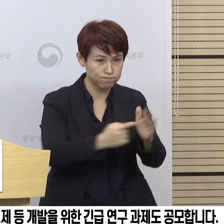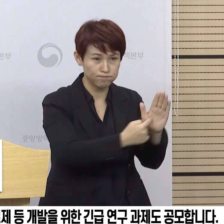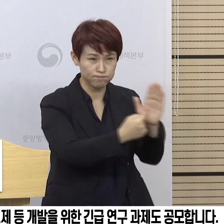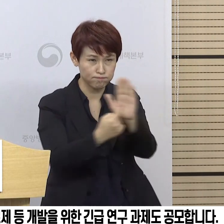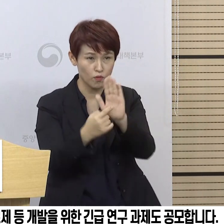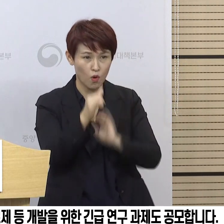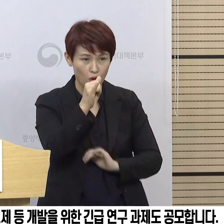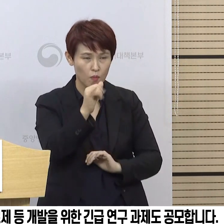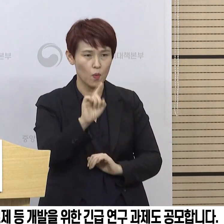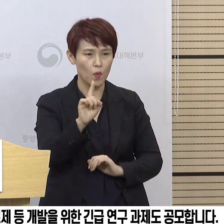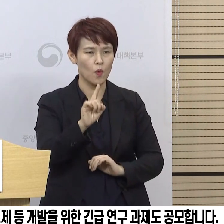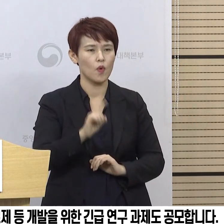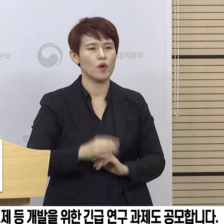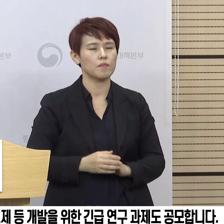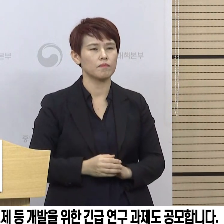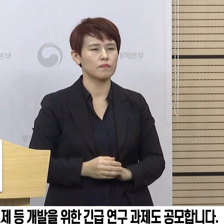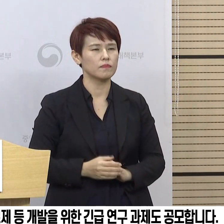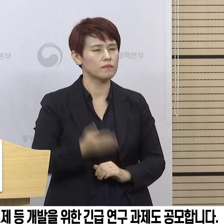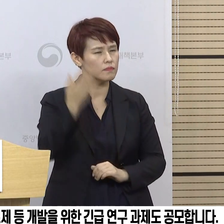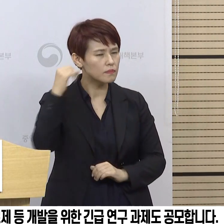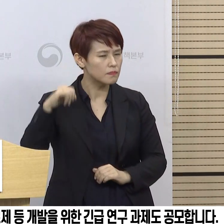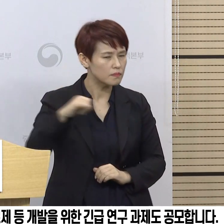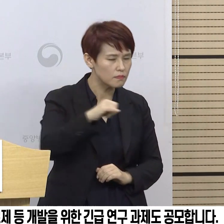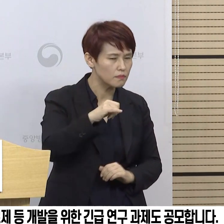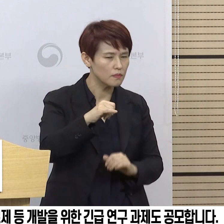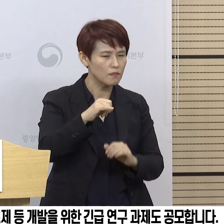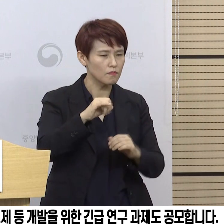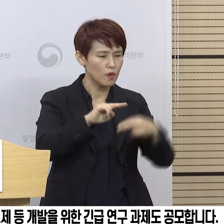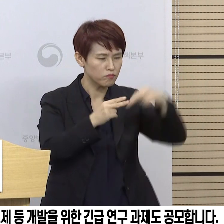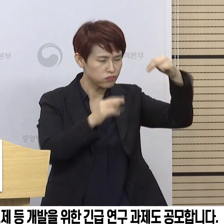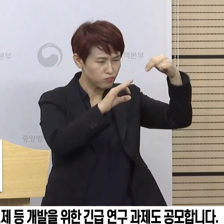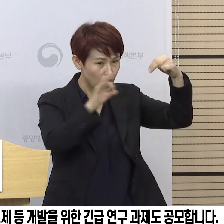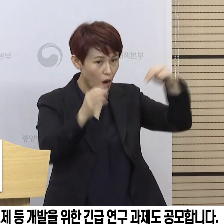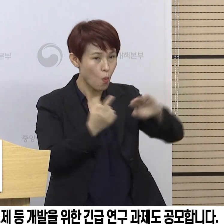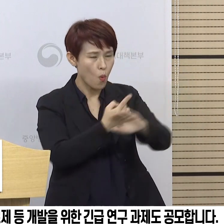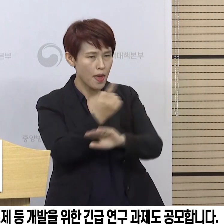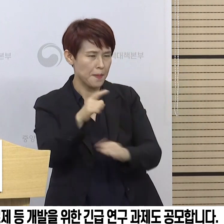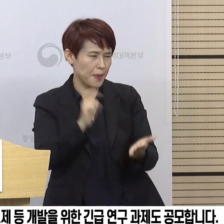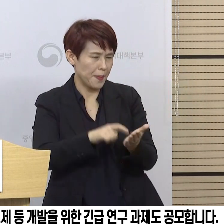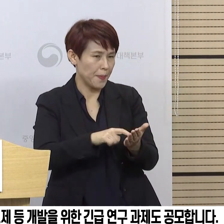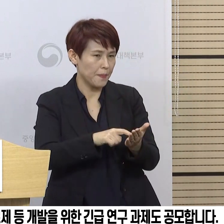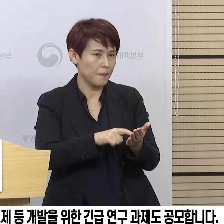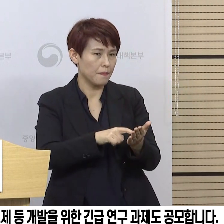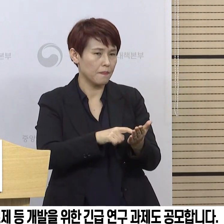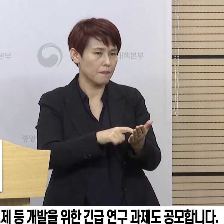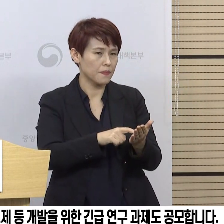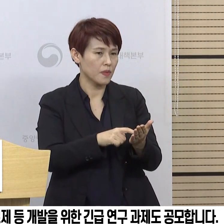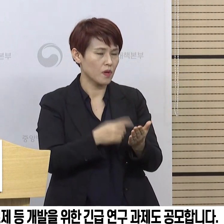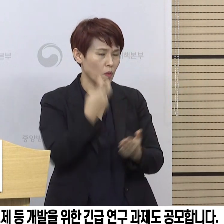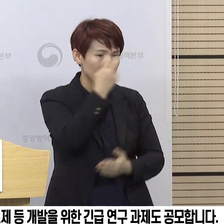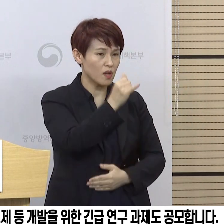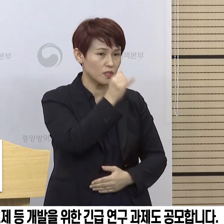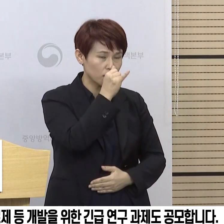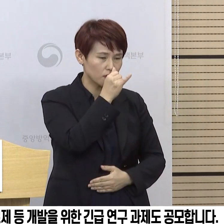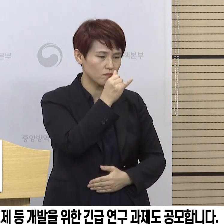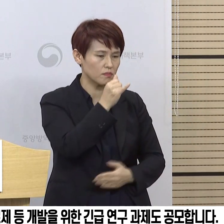분양 외에도 좀 더 다른 분야 예를 들어서 신속한 진단시약의 개발 그리고